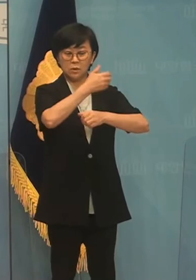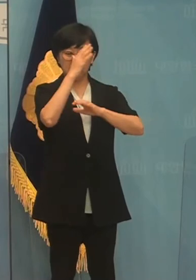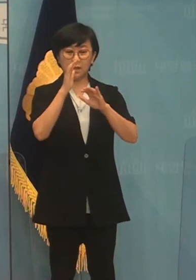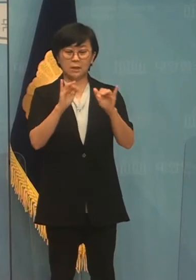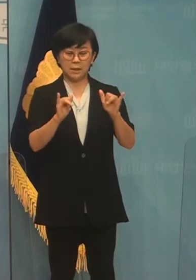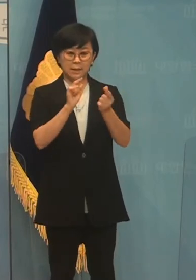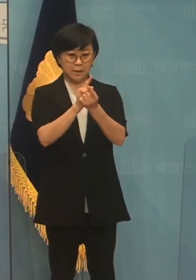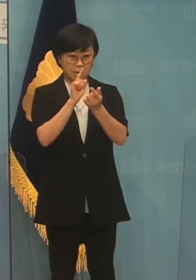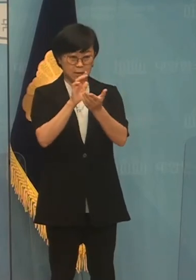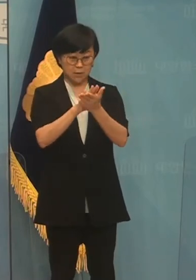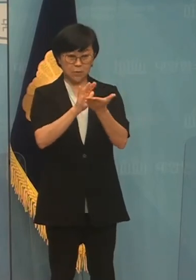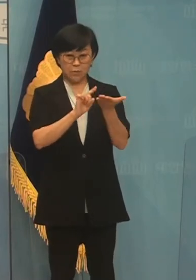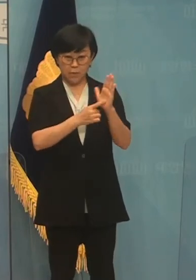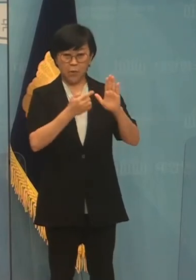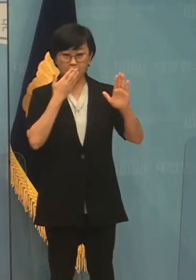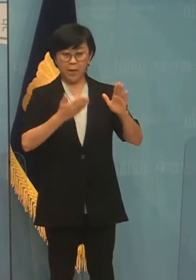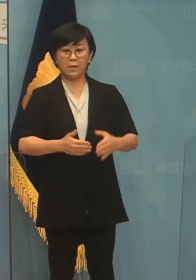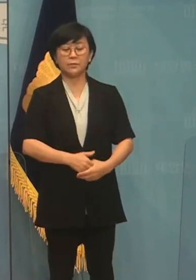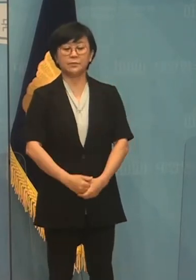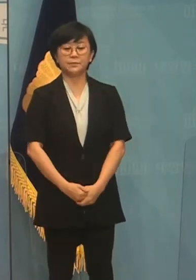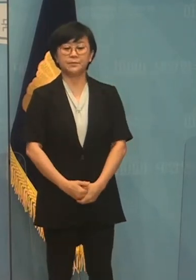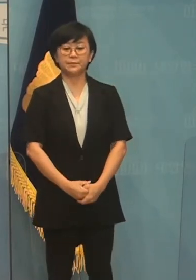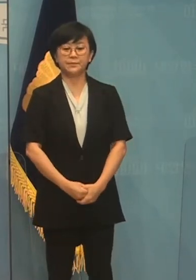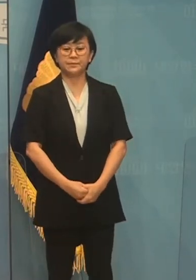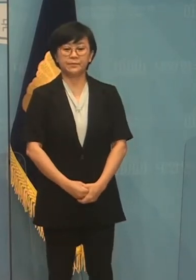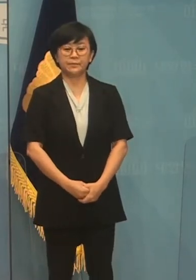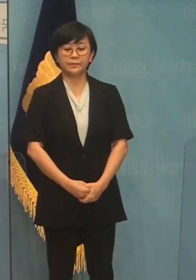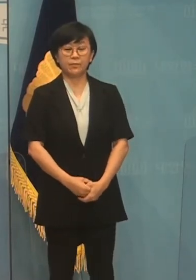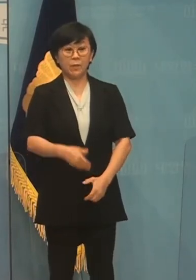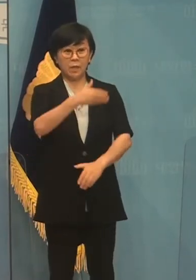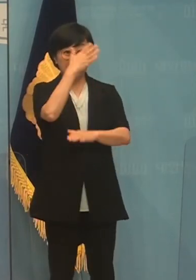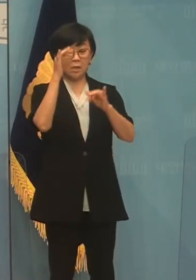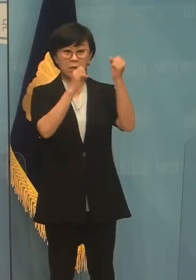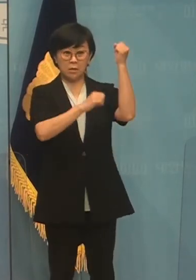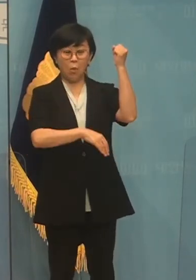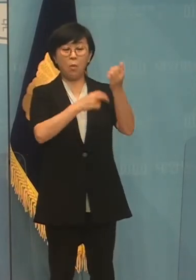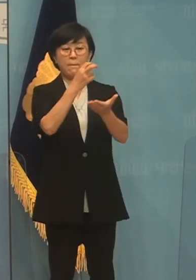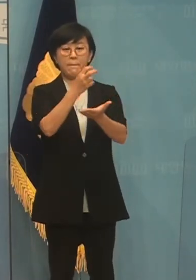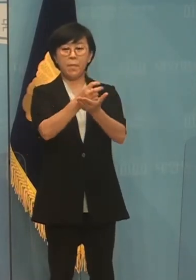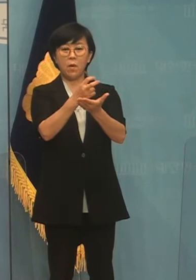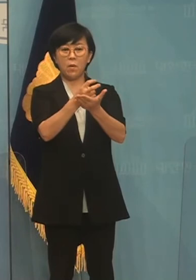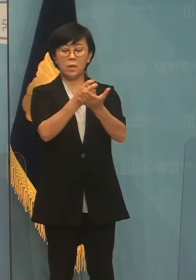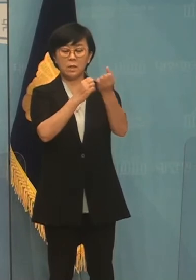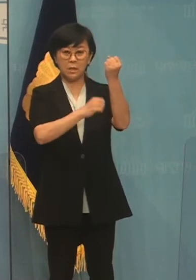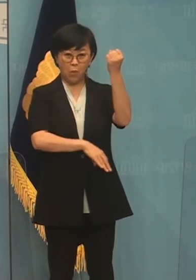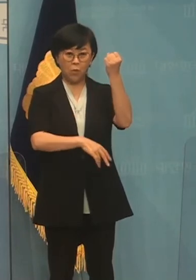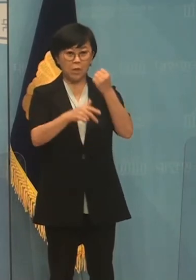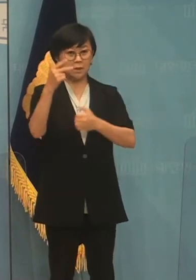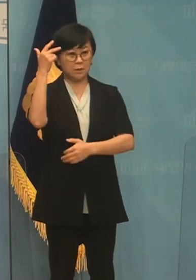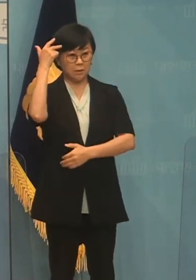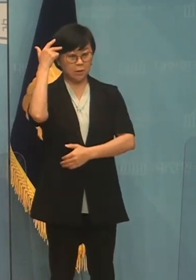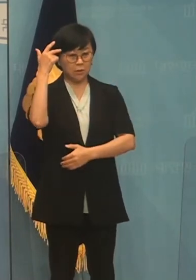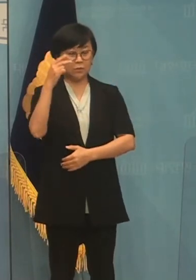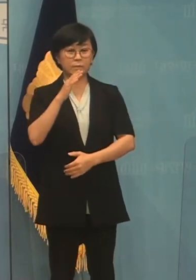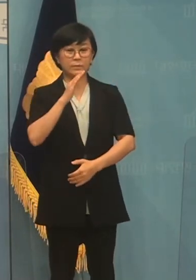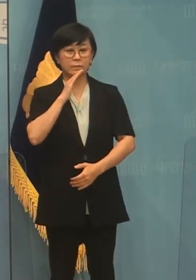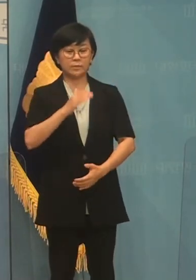직접 발표할 수 있도록 하겠습니다 이는 청년기본법의 기본정책이기도 합니다